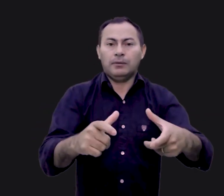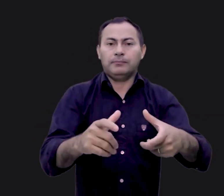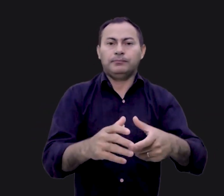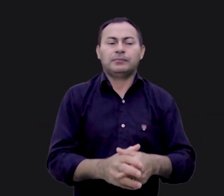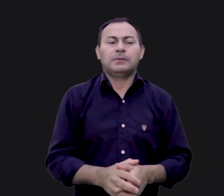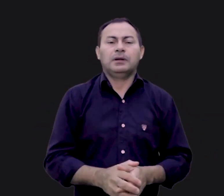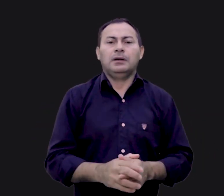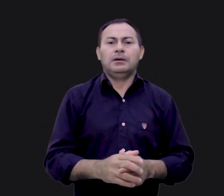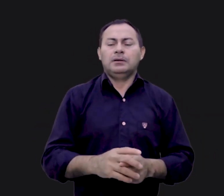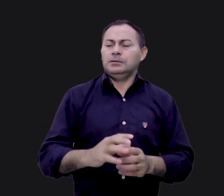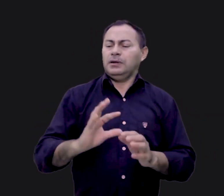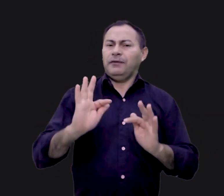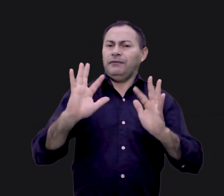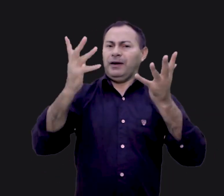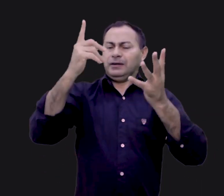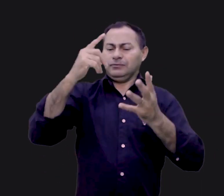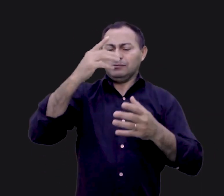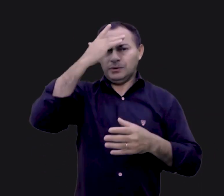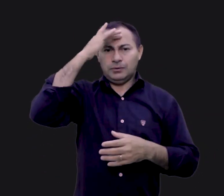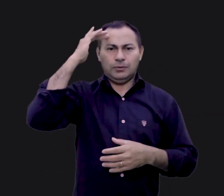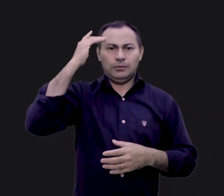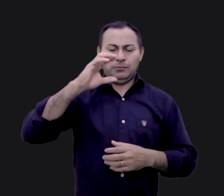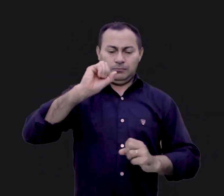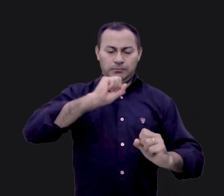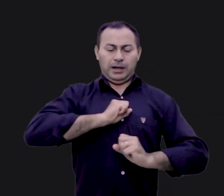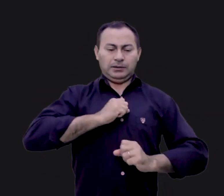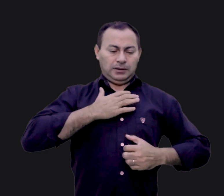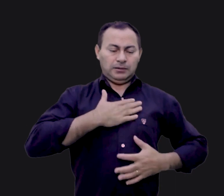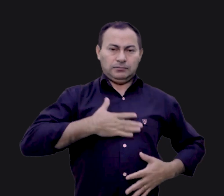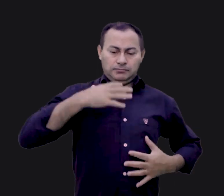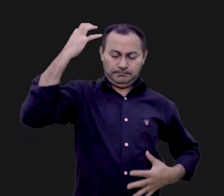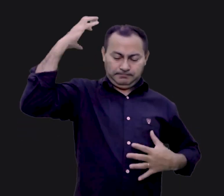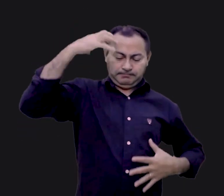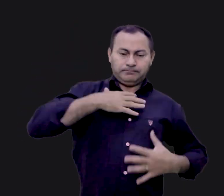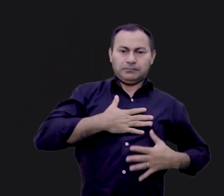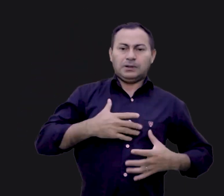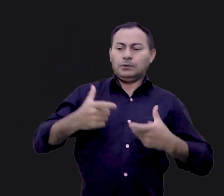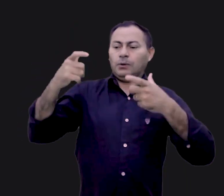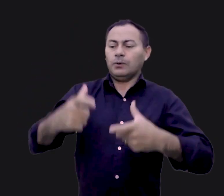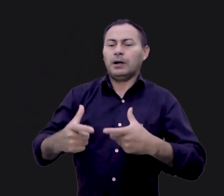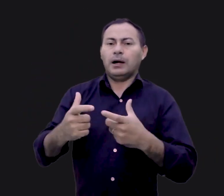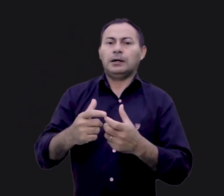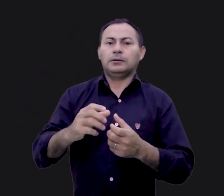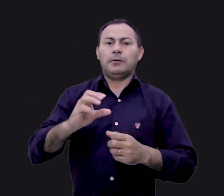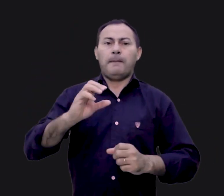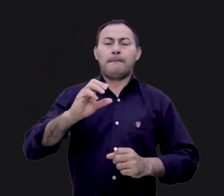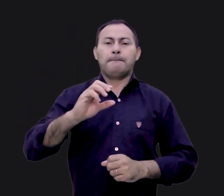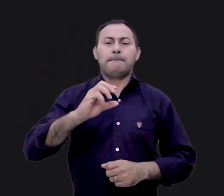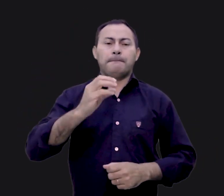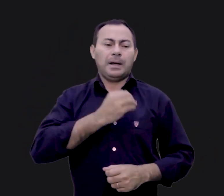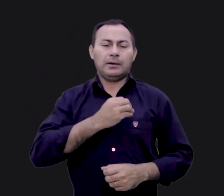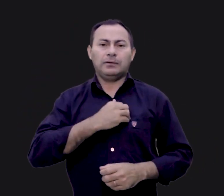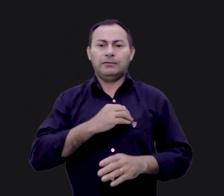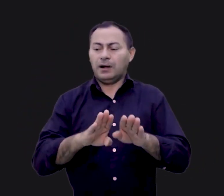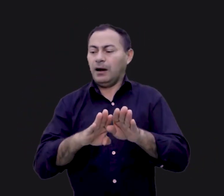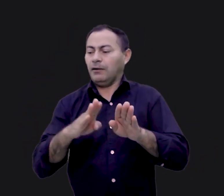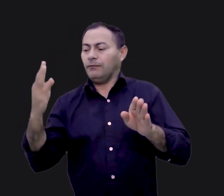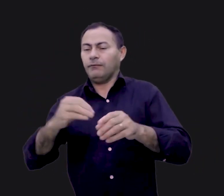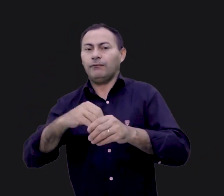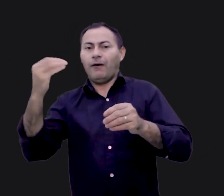onde, cerimoniosamente, o sacerdote se lavava no lugar do pecador, que permanecia, lembrem, no portão do pátio.